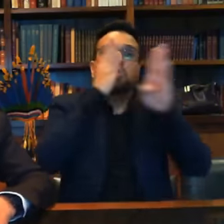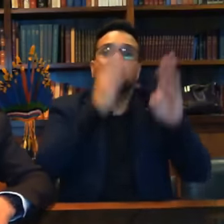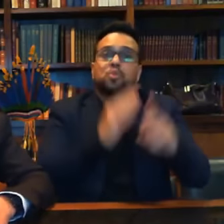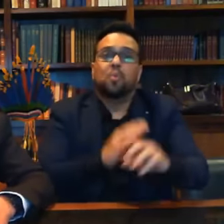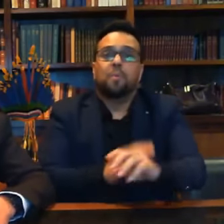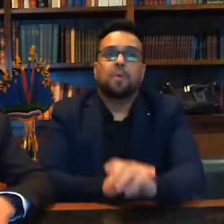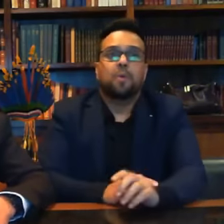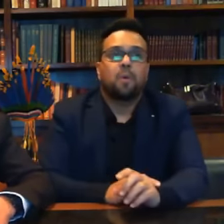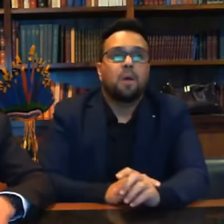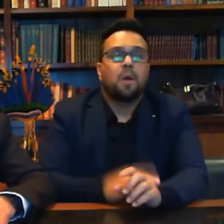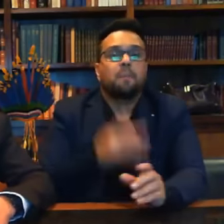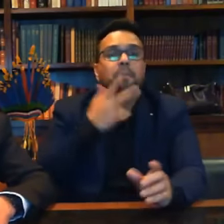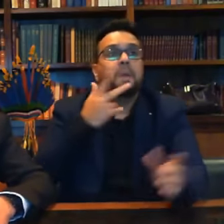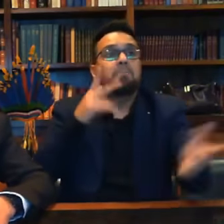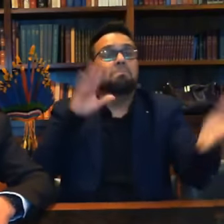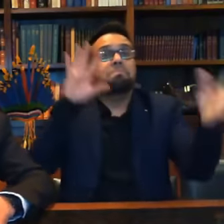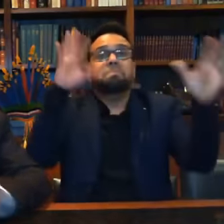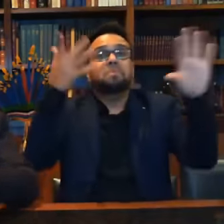no passado.